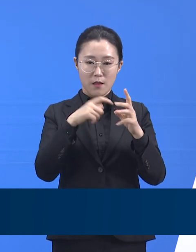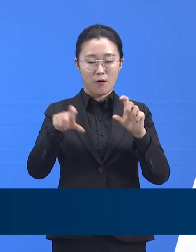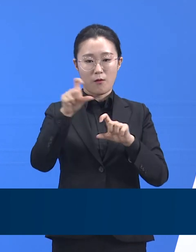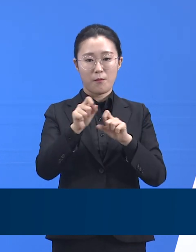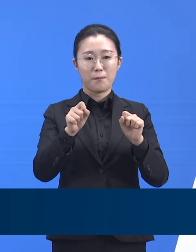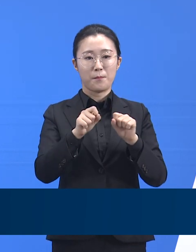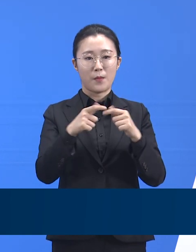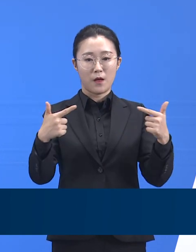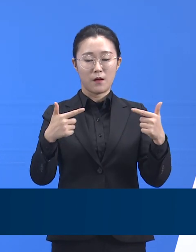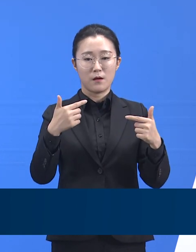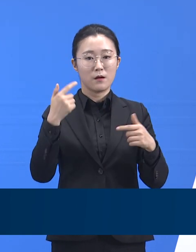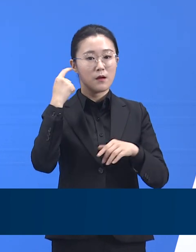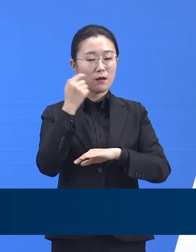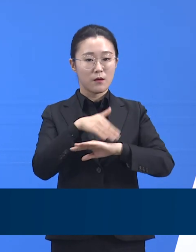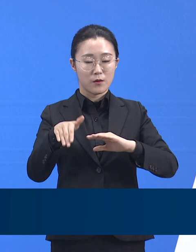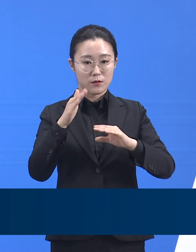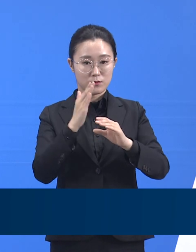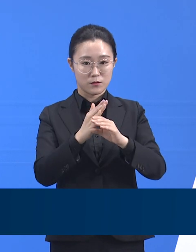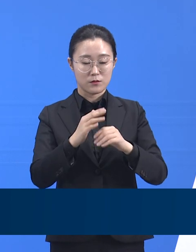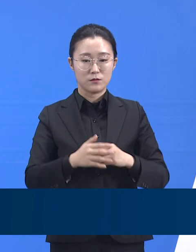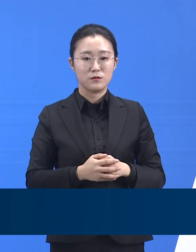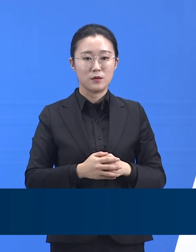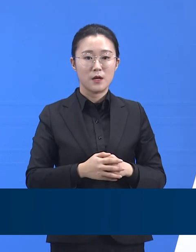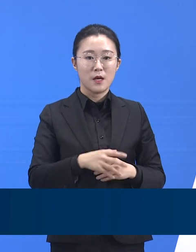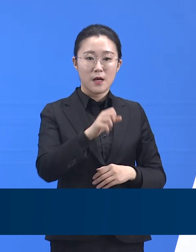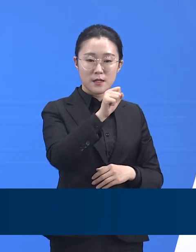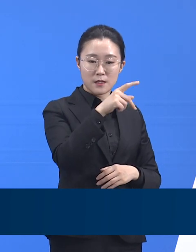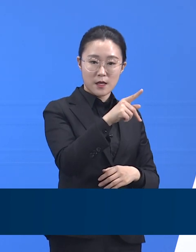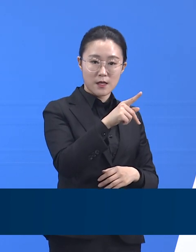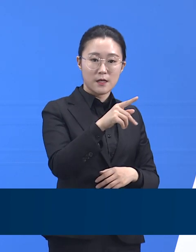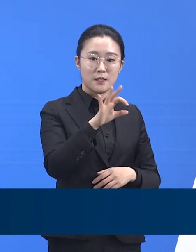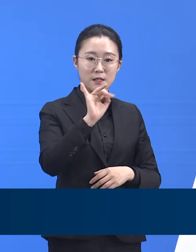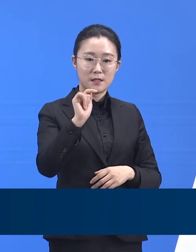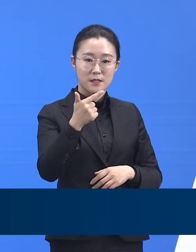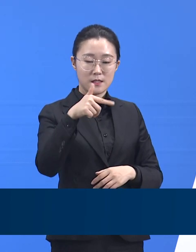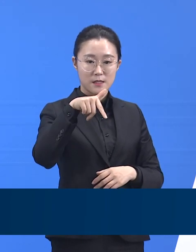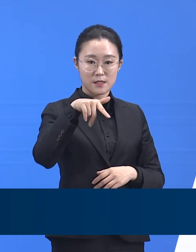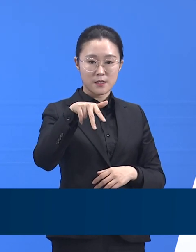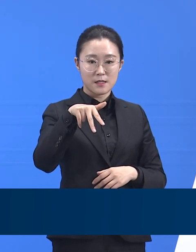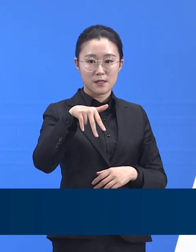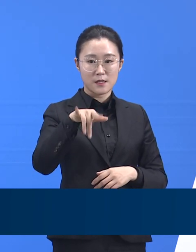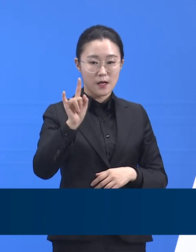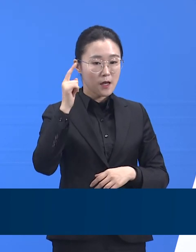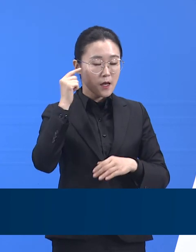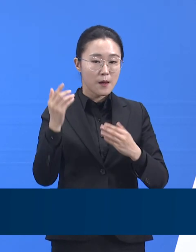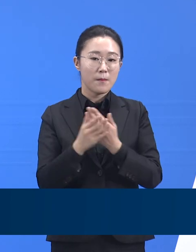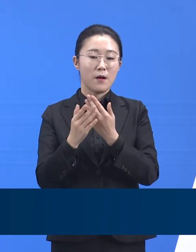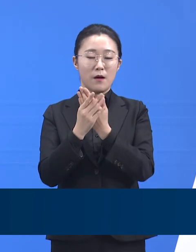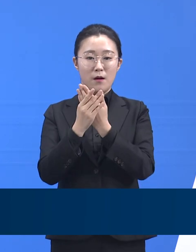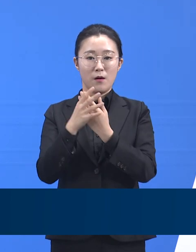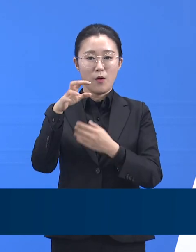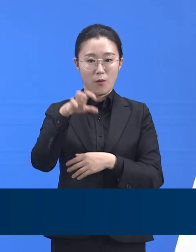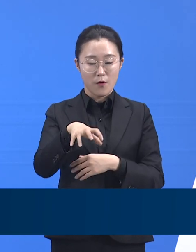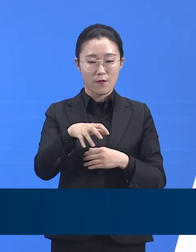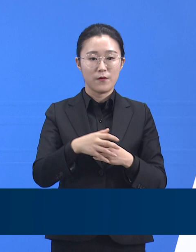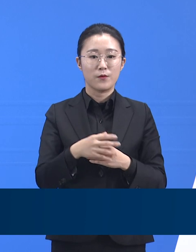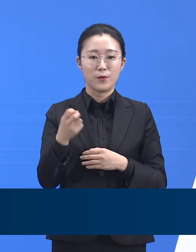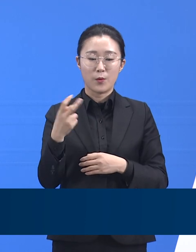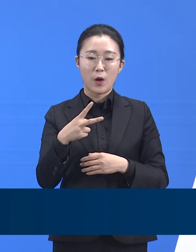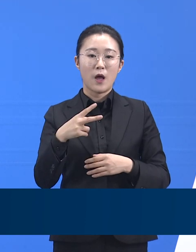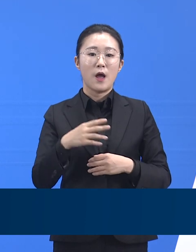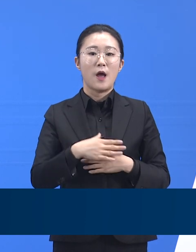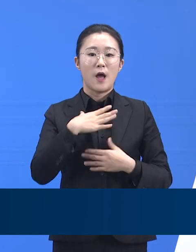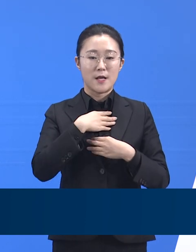2000SK인재개발원에 138명, 고양시 동양인재원에 230명, 안성시